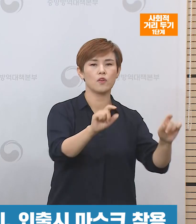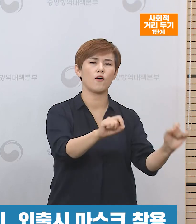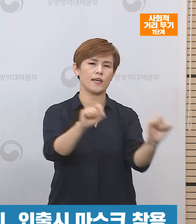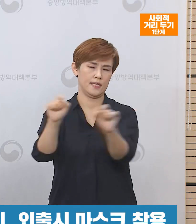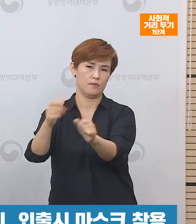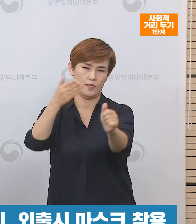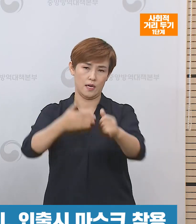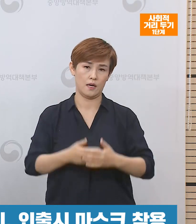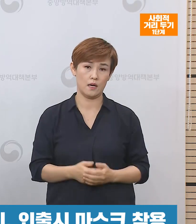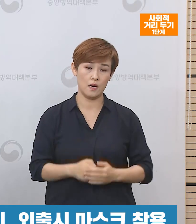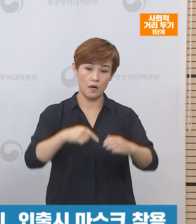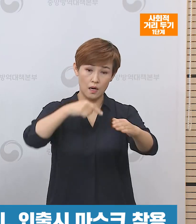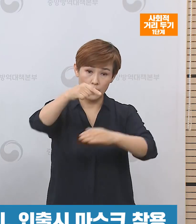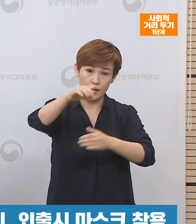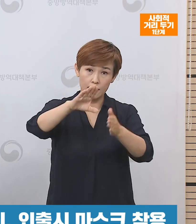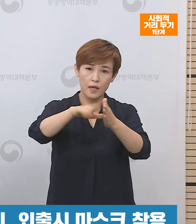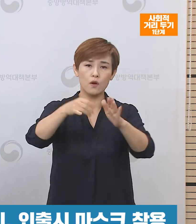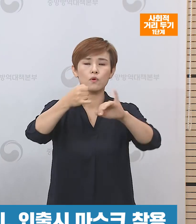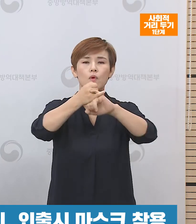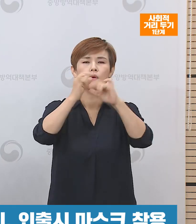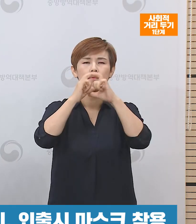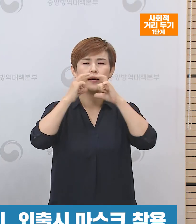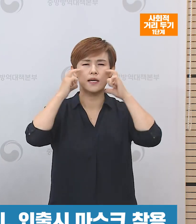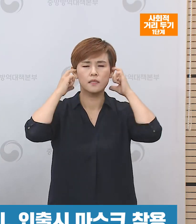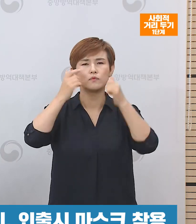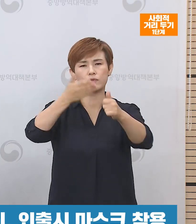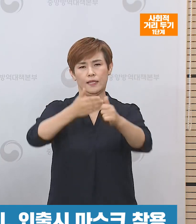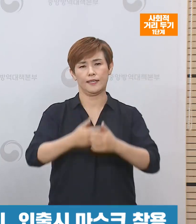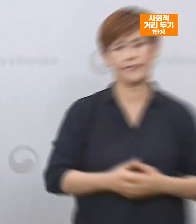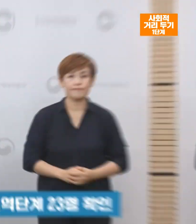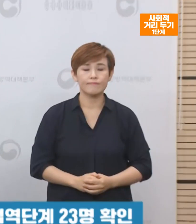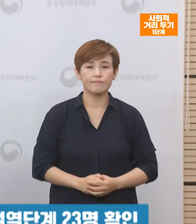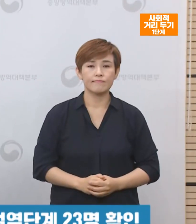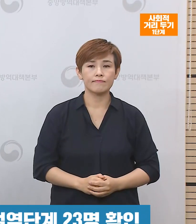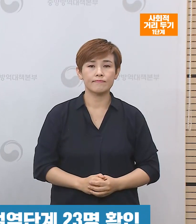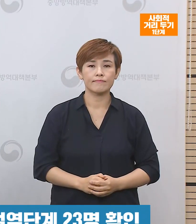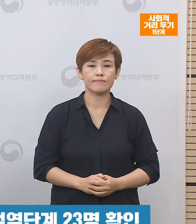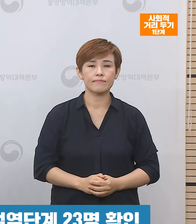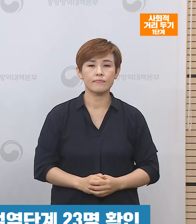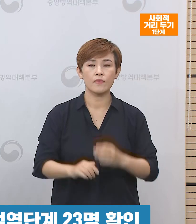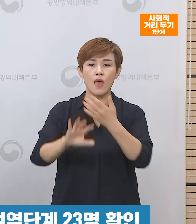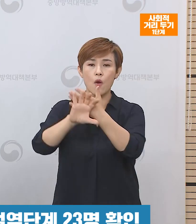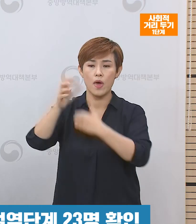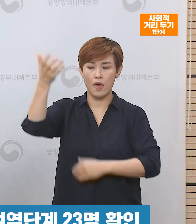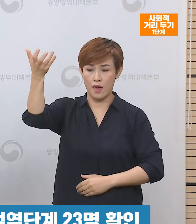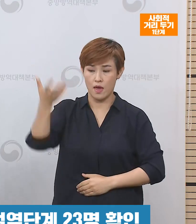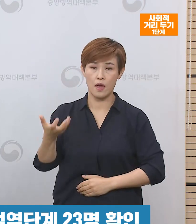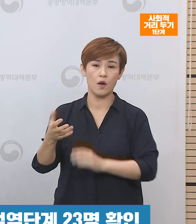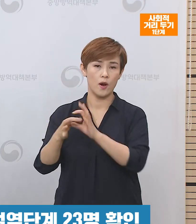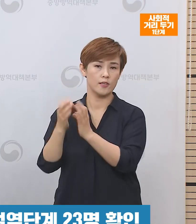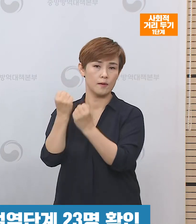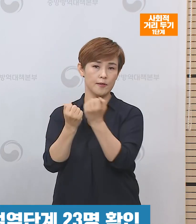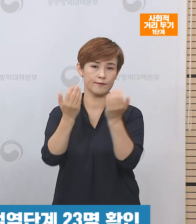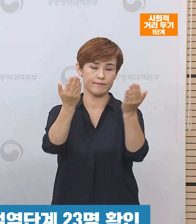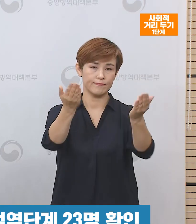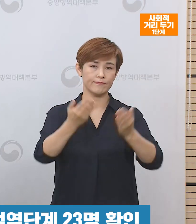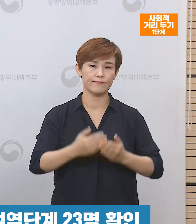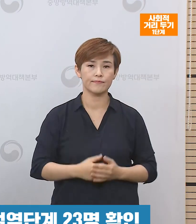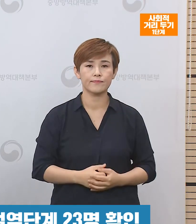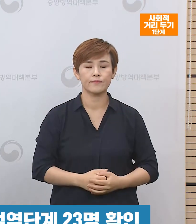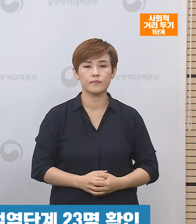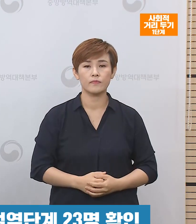외출 시에는 반드시 마스크를 착용해 주시기 바랍니다. 다음으로 해외 유입에 대해서 설명드리겠습니다.